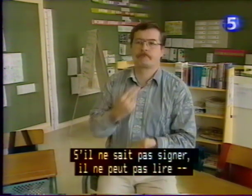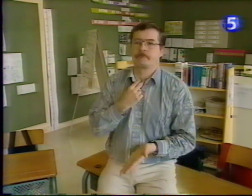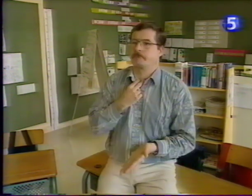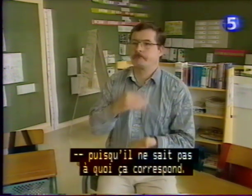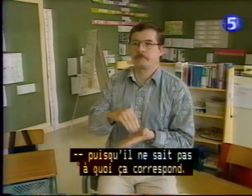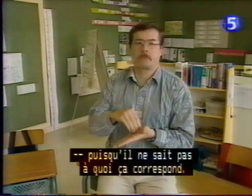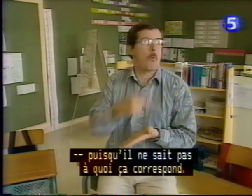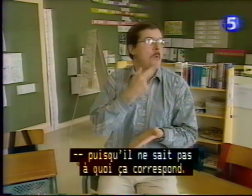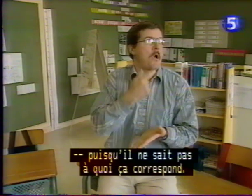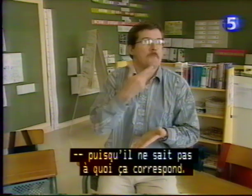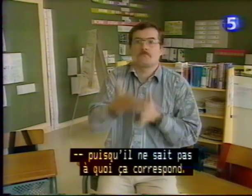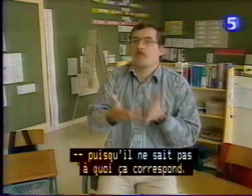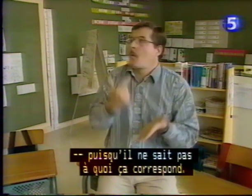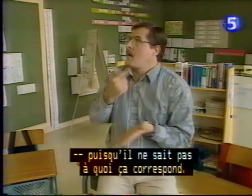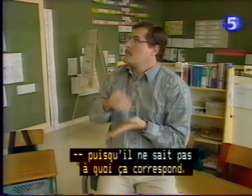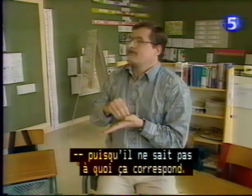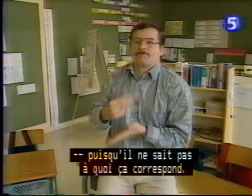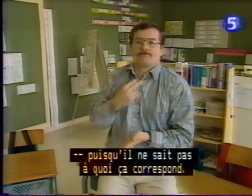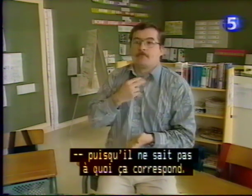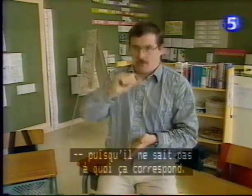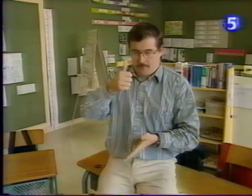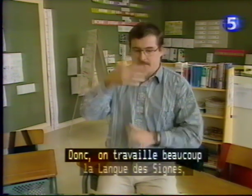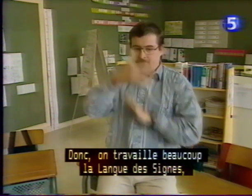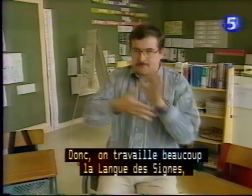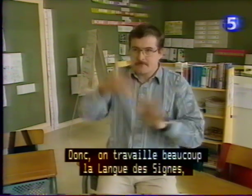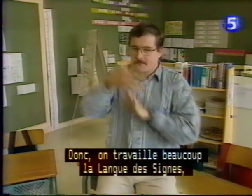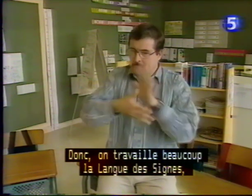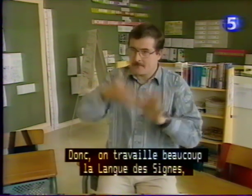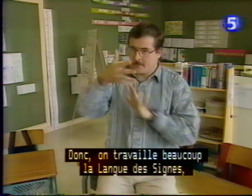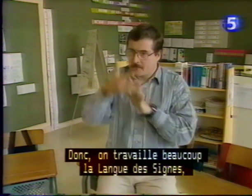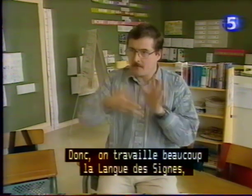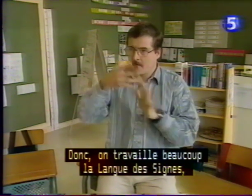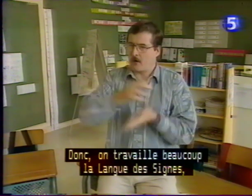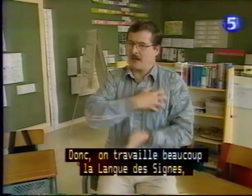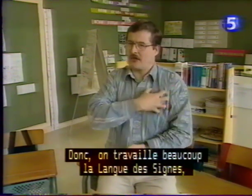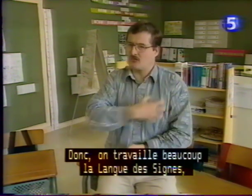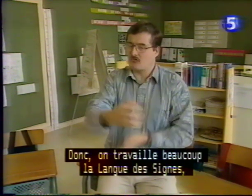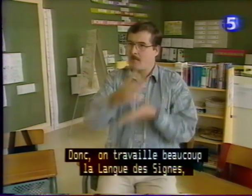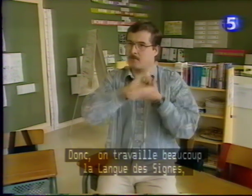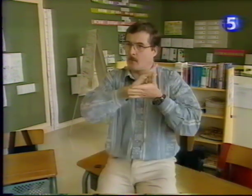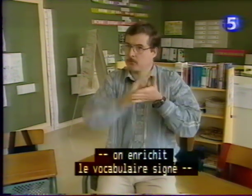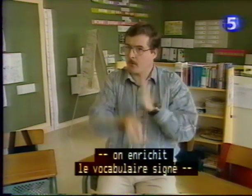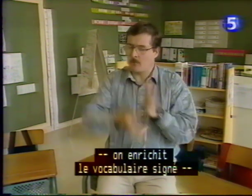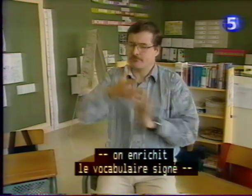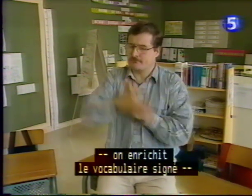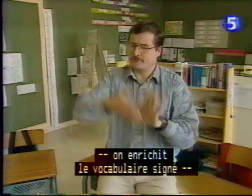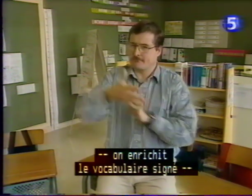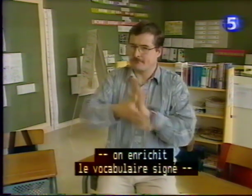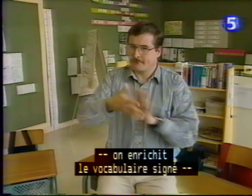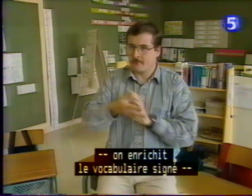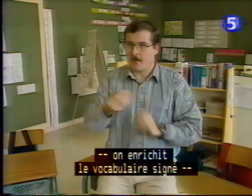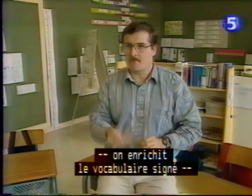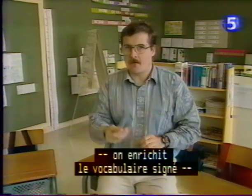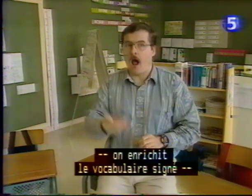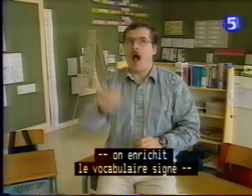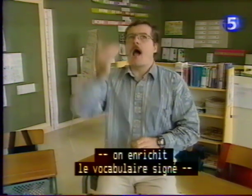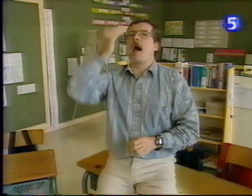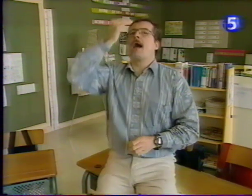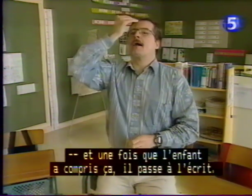'il ne sait pas à quoi ça correspond. Donc, on travaille beaucoup la langue des signes, on enrichit le vocabulaire signé et une fois que l'enfant a